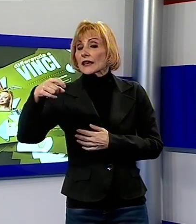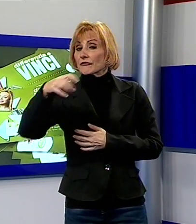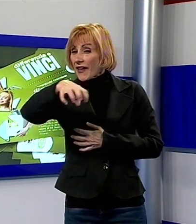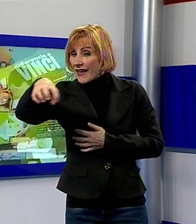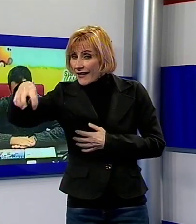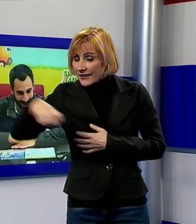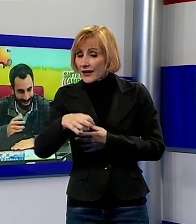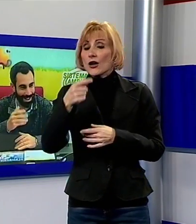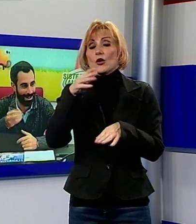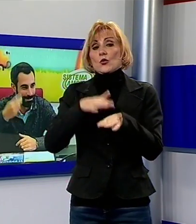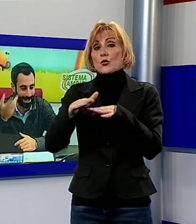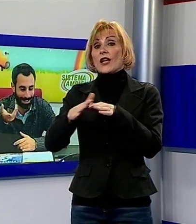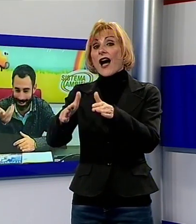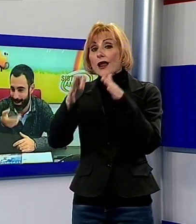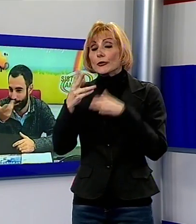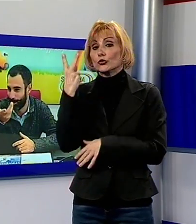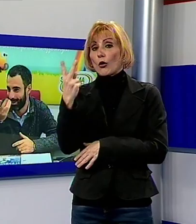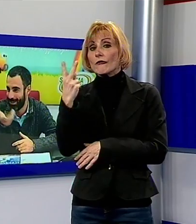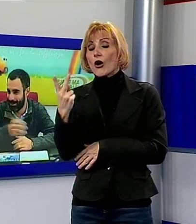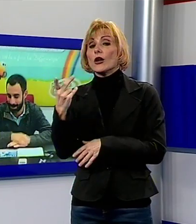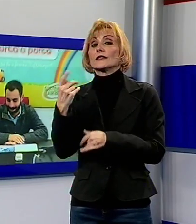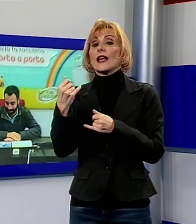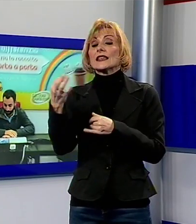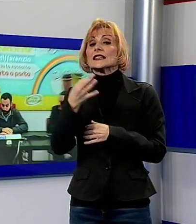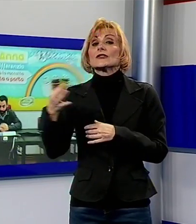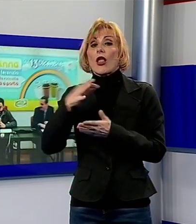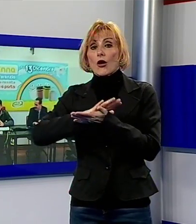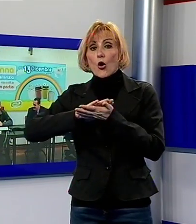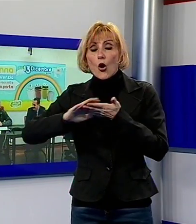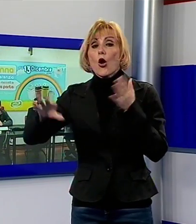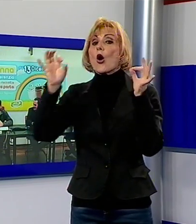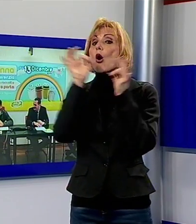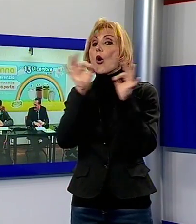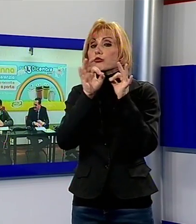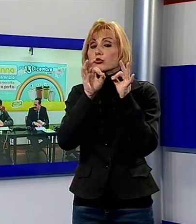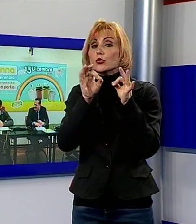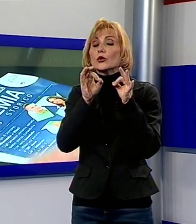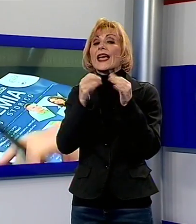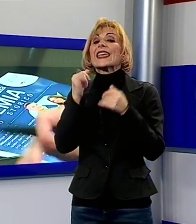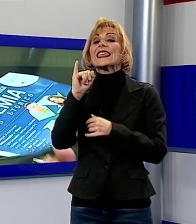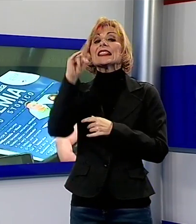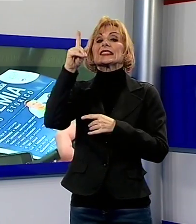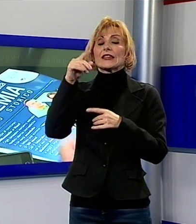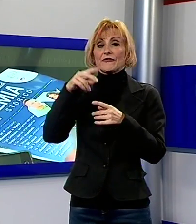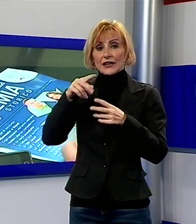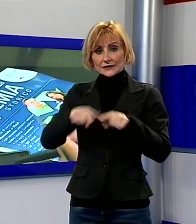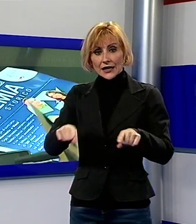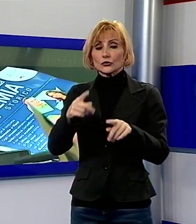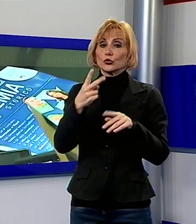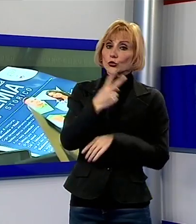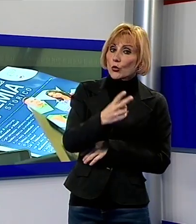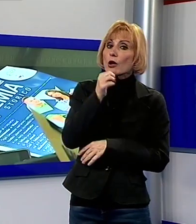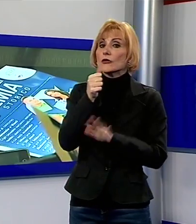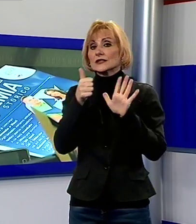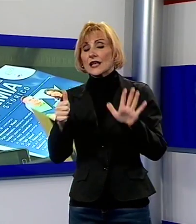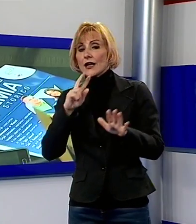utilizzato almeno due volte una stazione ecologica o che avranno esposto il bidoncino dell'indifferenziato da 2 a 6 volte